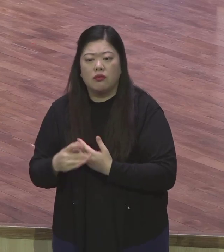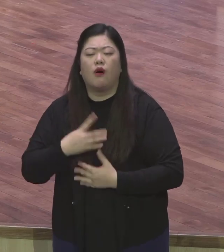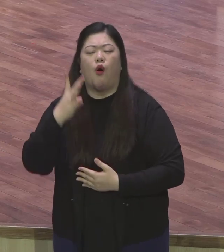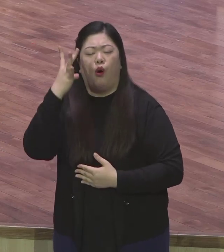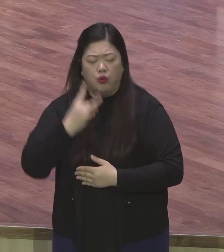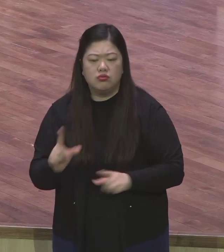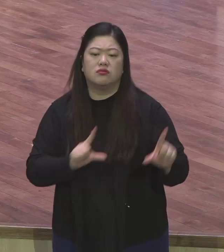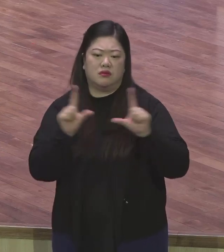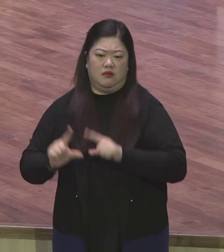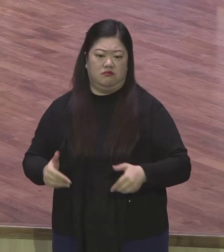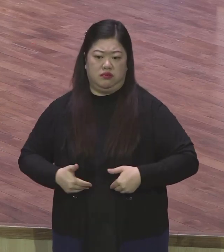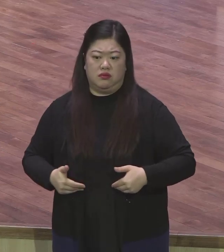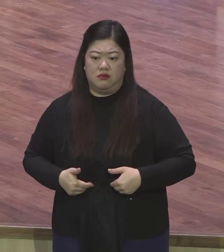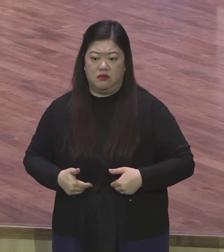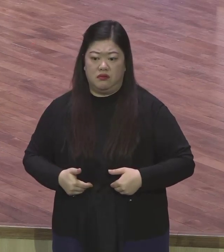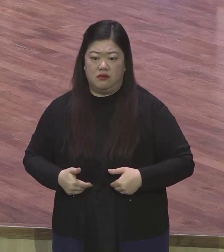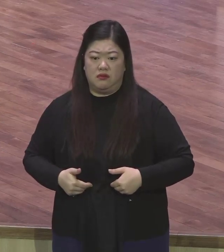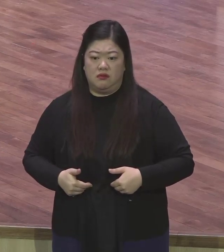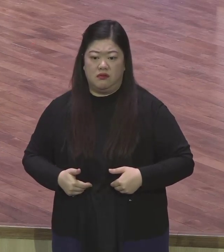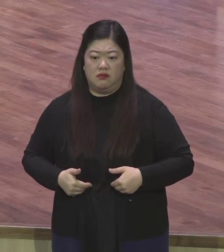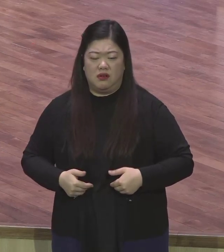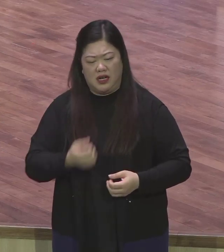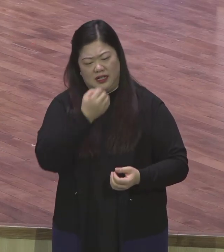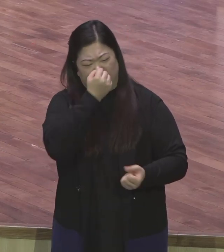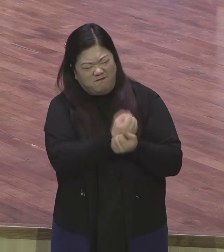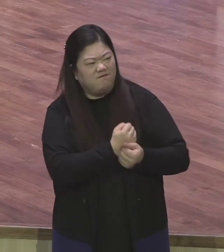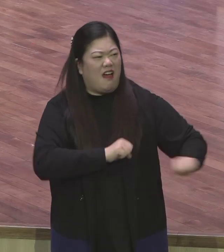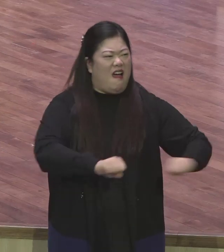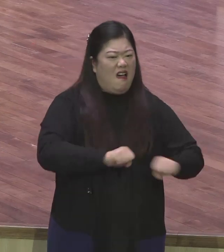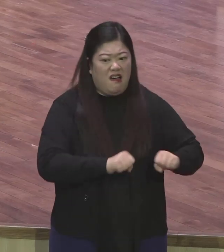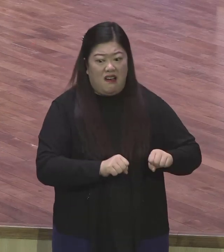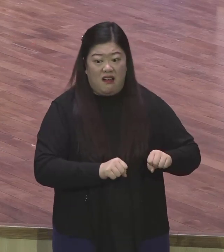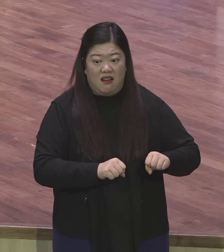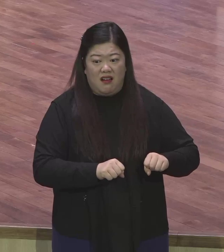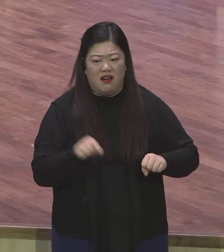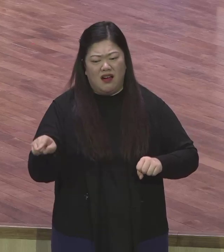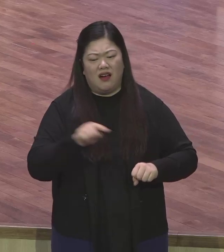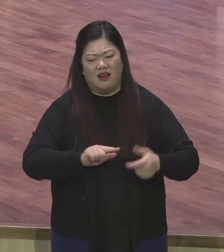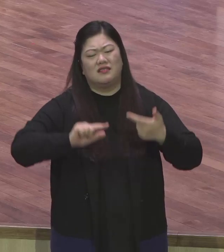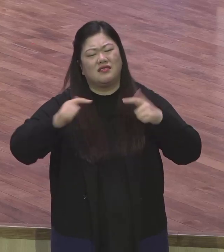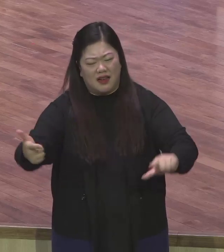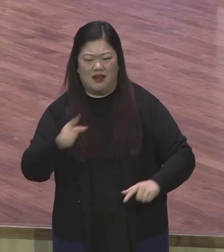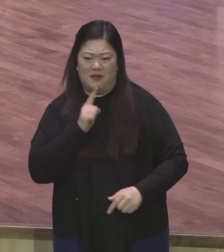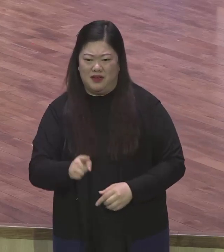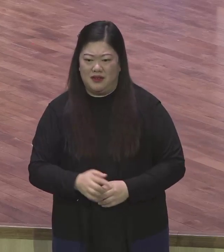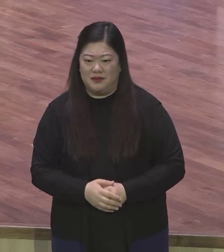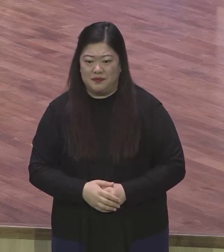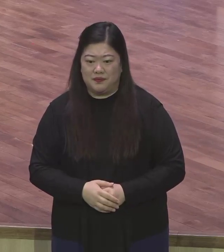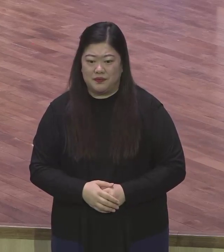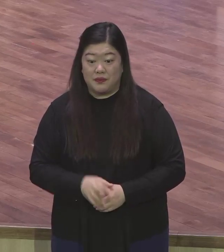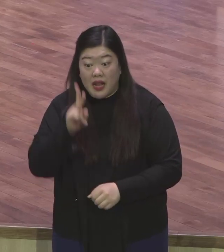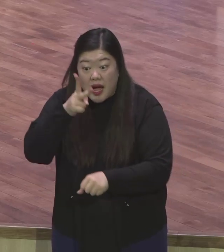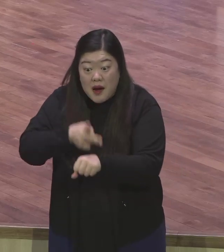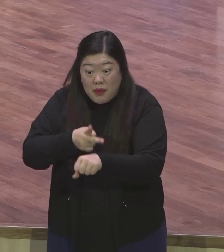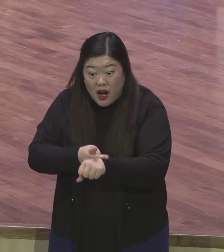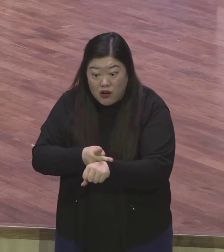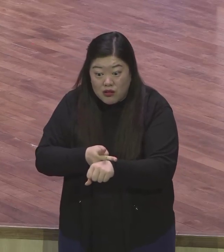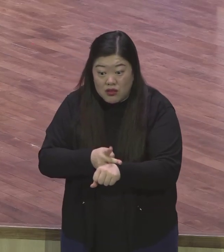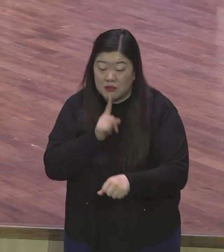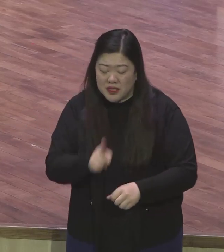아멘 그렇지 달라야 돼요 바울이 그 말이에요 내가 어렸을 때 몰랐다 바울이 지금 어린애 때 이야기합니까 내가